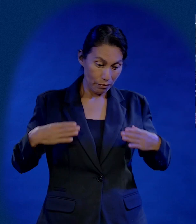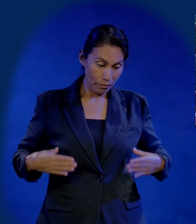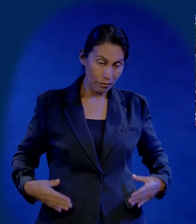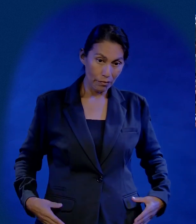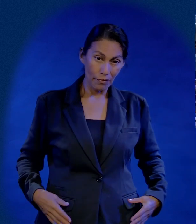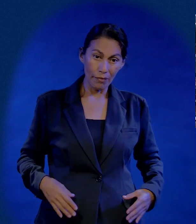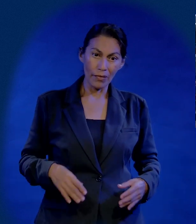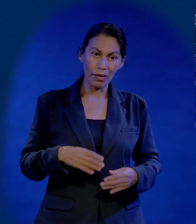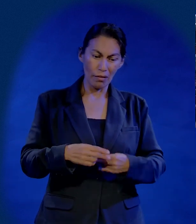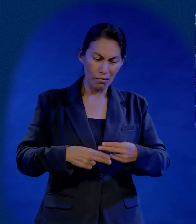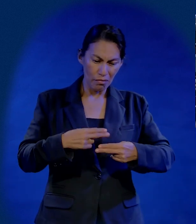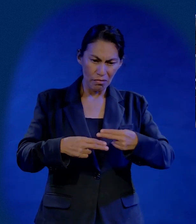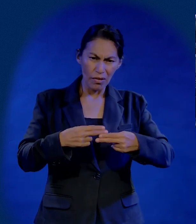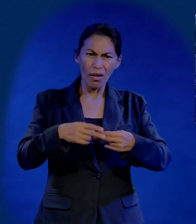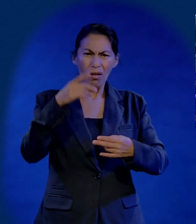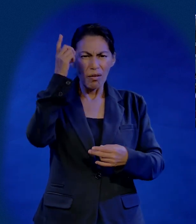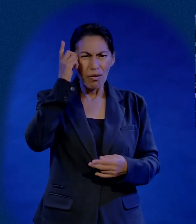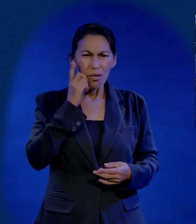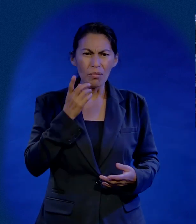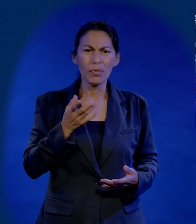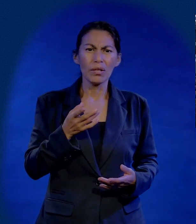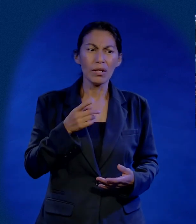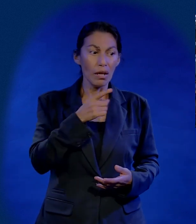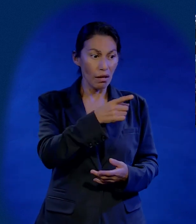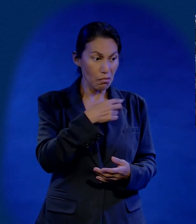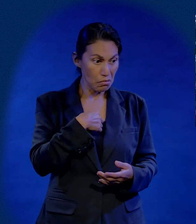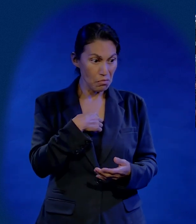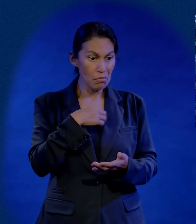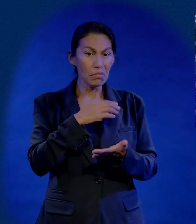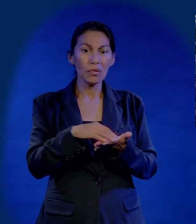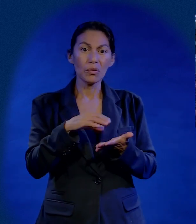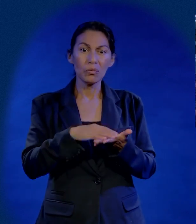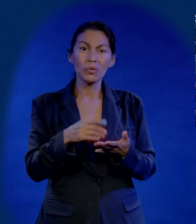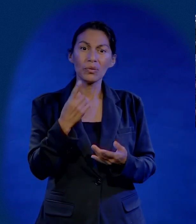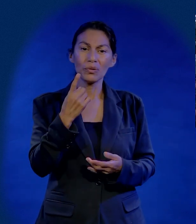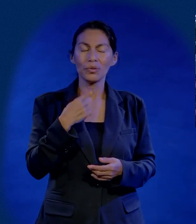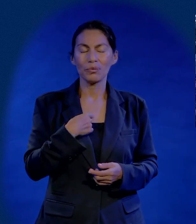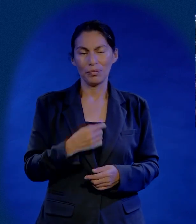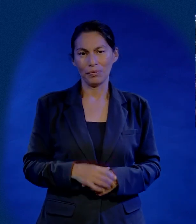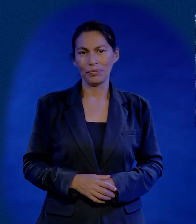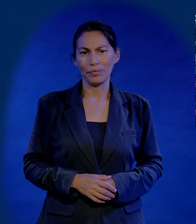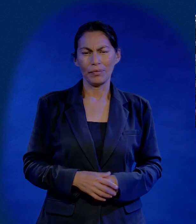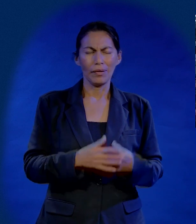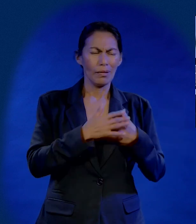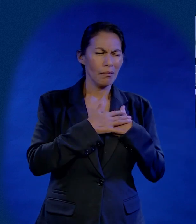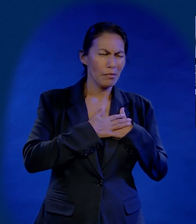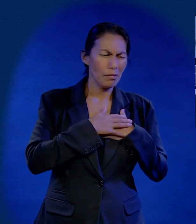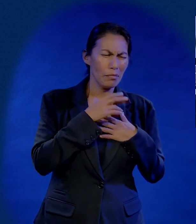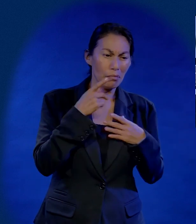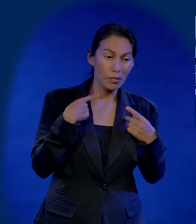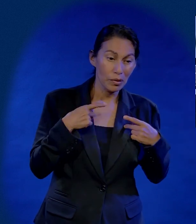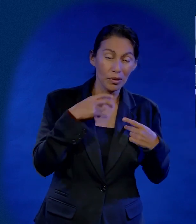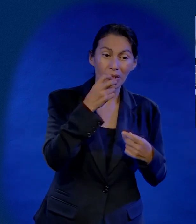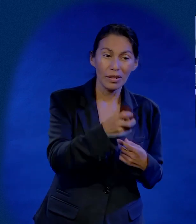consejero que me compró mi primer sleeping. Cuando todos compraban en McAllen, yo no tenía ni sabía que era McAllen, se preocupó por comprarme un sleeping.